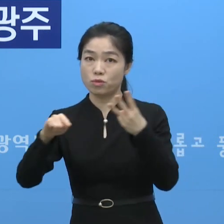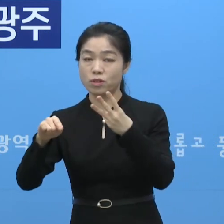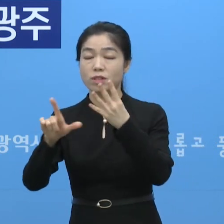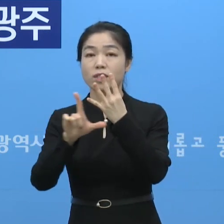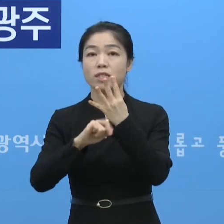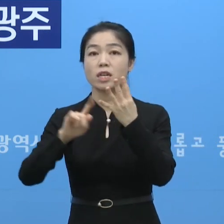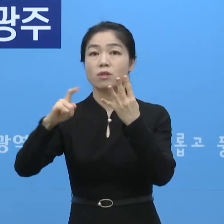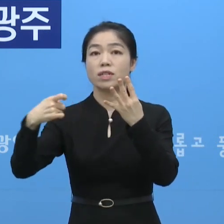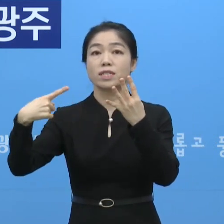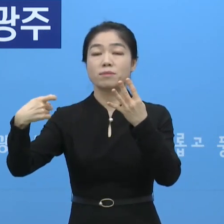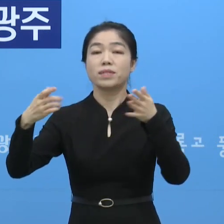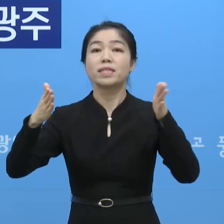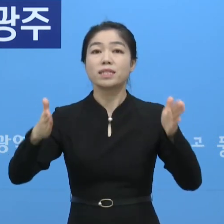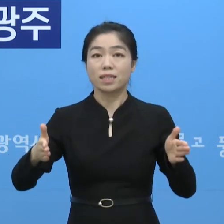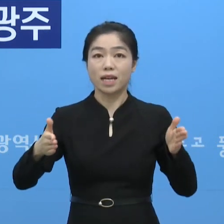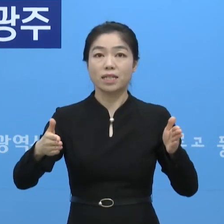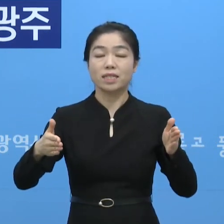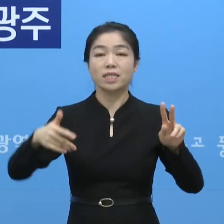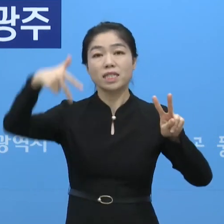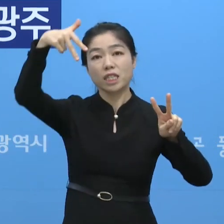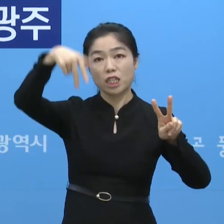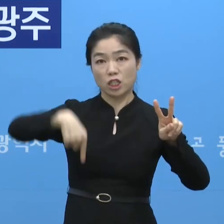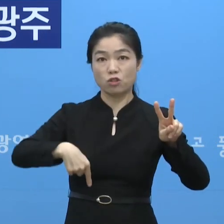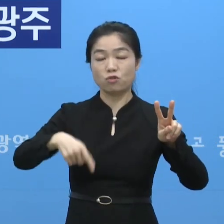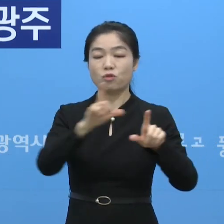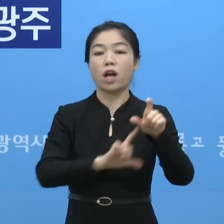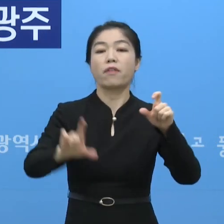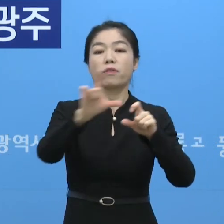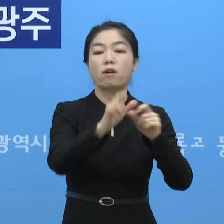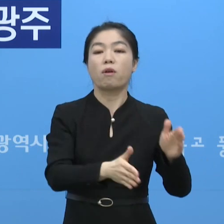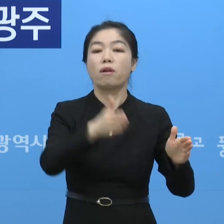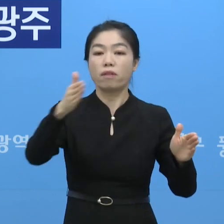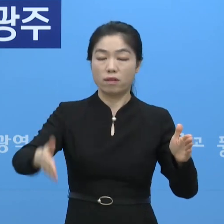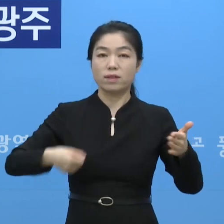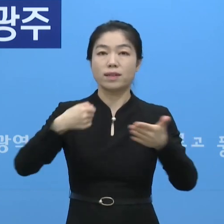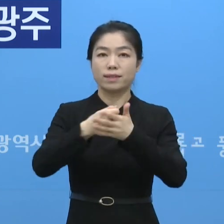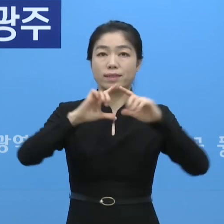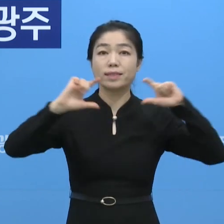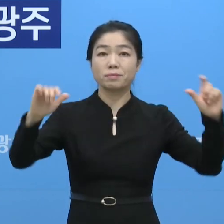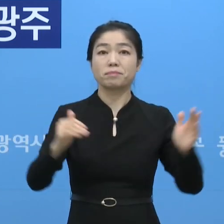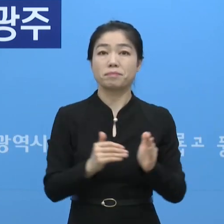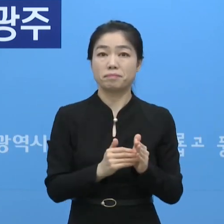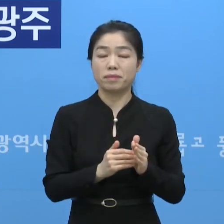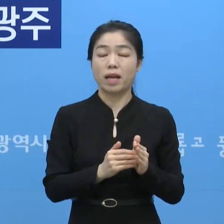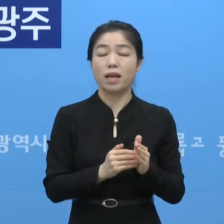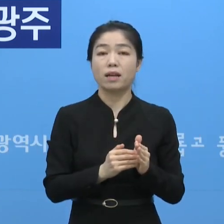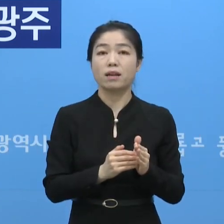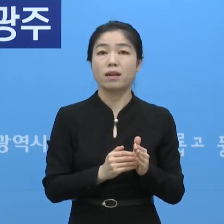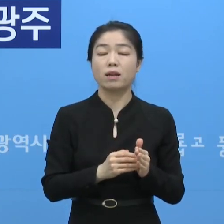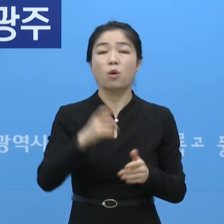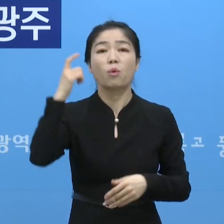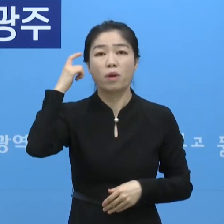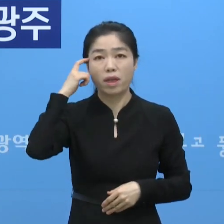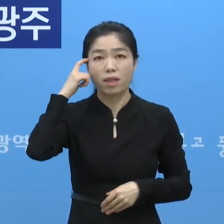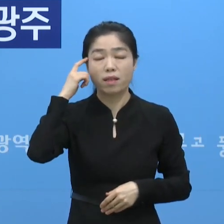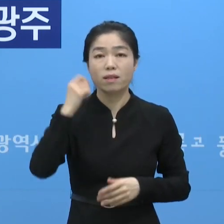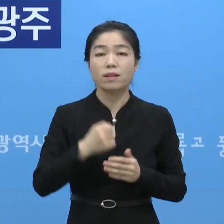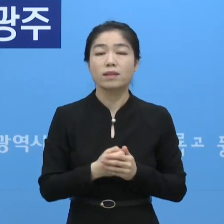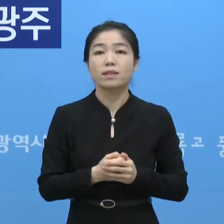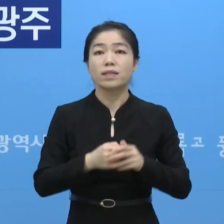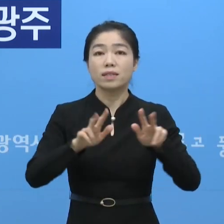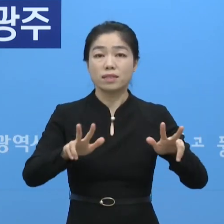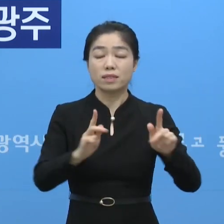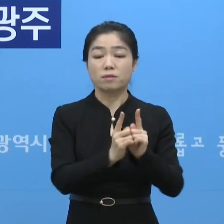4월 11일까지 2주간 추가 더 연장하기로 했습니다. 그 연장하게 된 주요 내용은